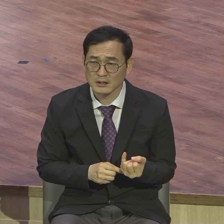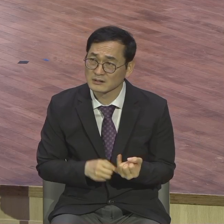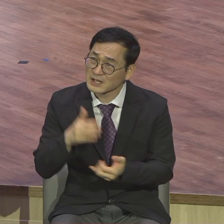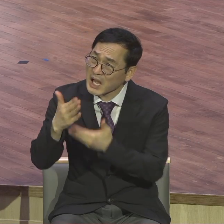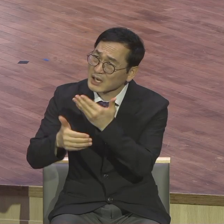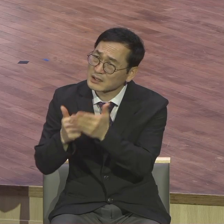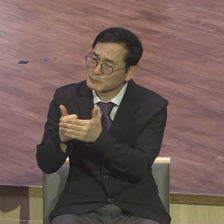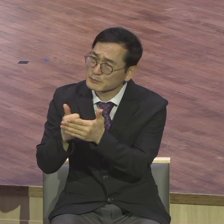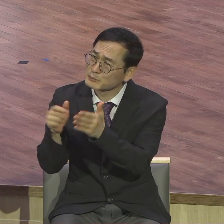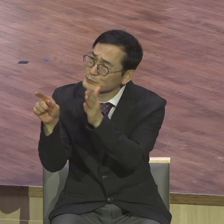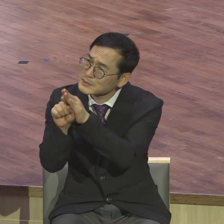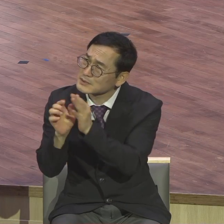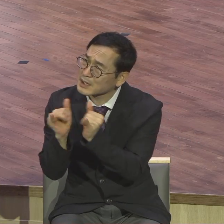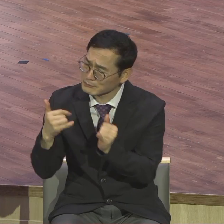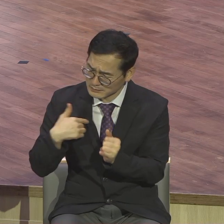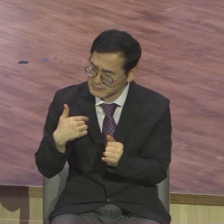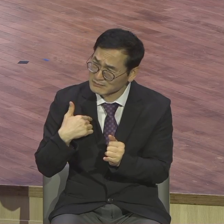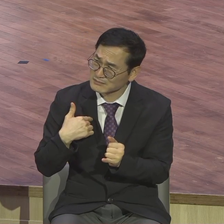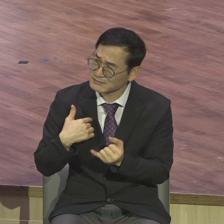신앙생을 잘하고 있는데